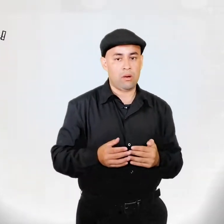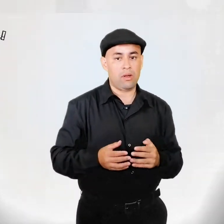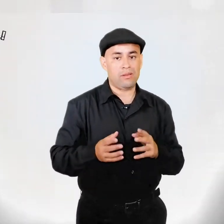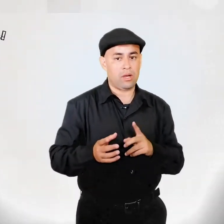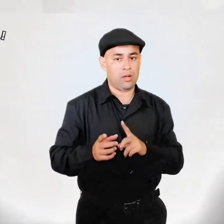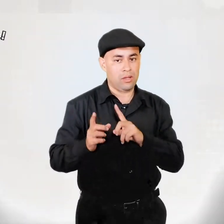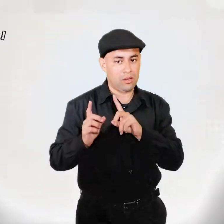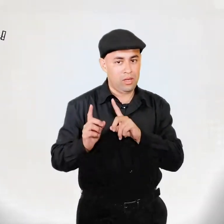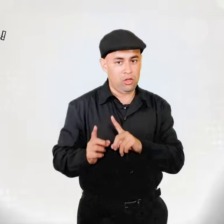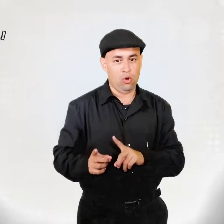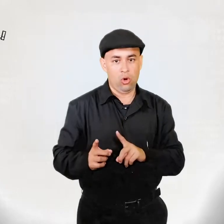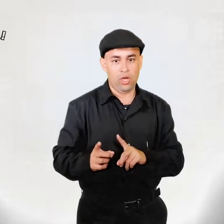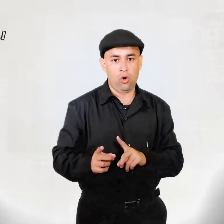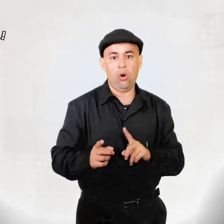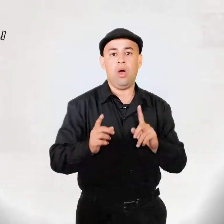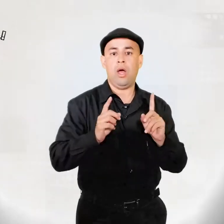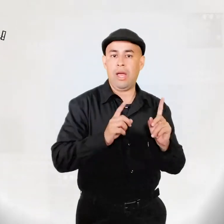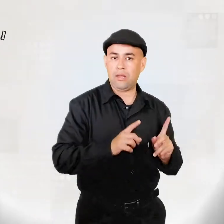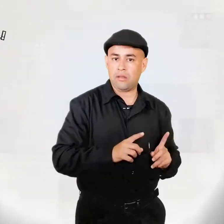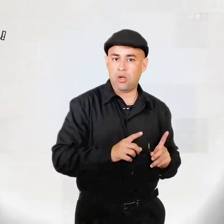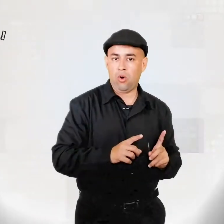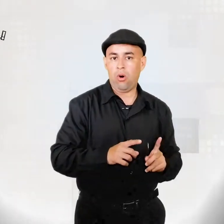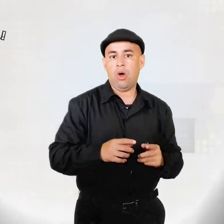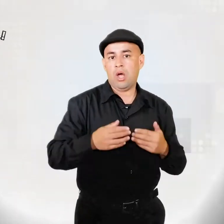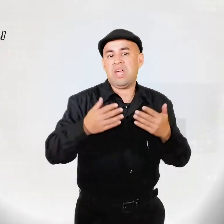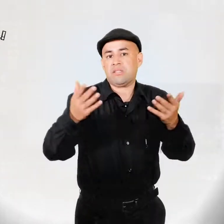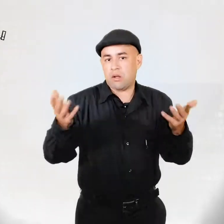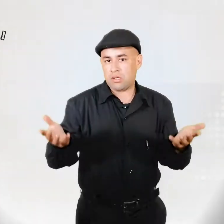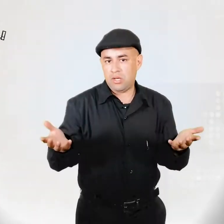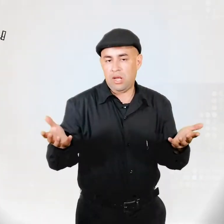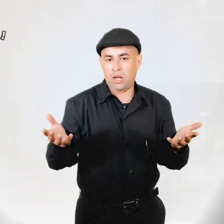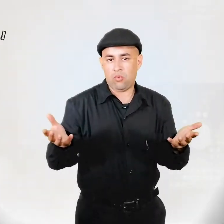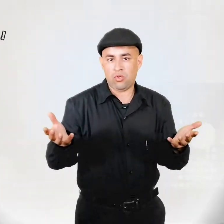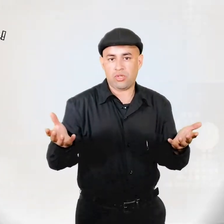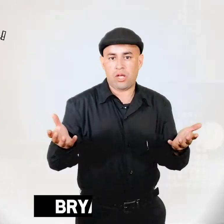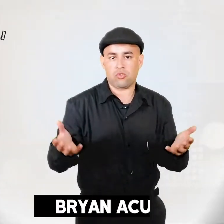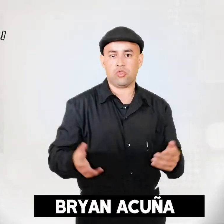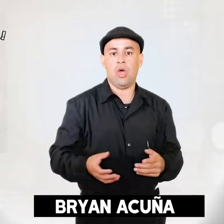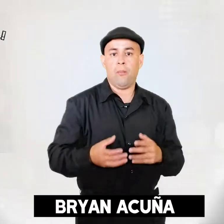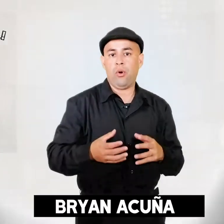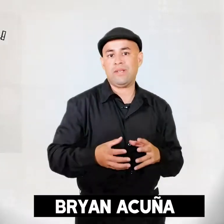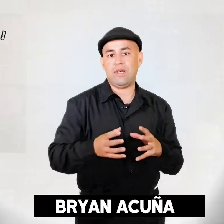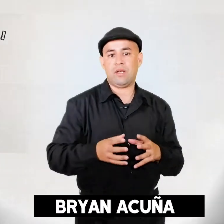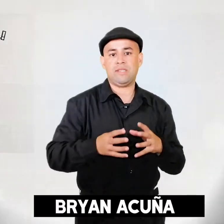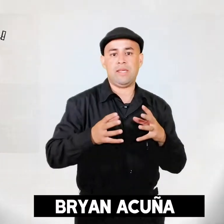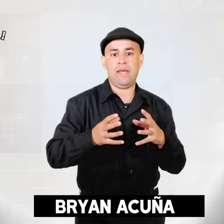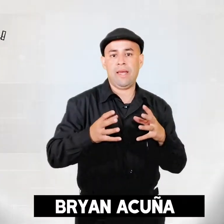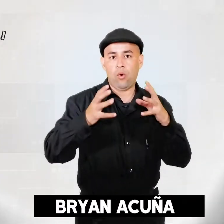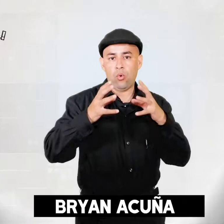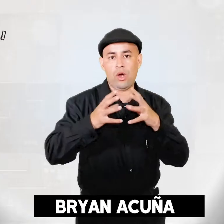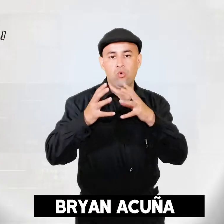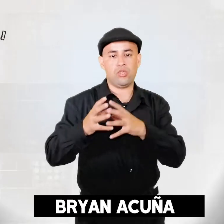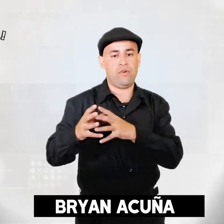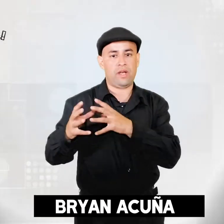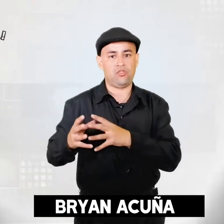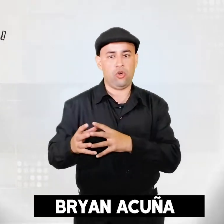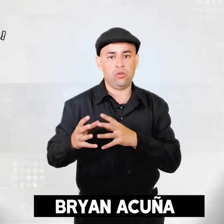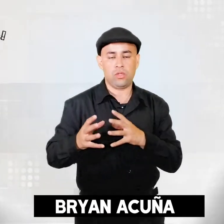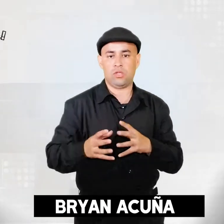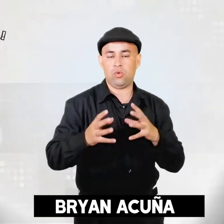guerra de carácter ideológico, étnico y hasta racial en algunos casos. Puede ser que se dé una justificación desde